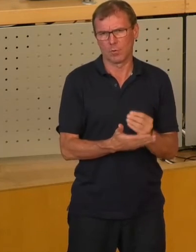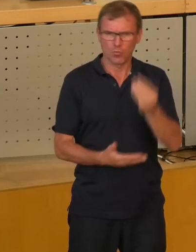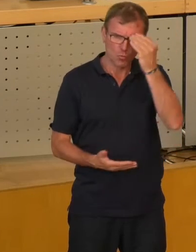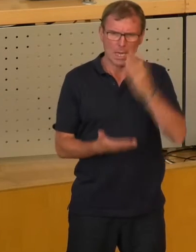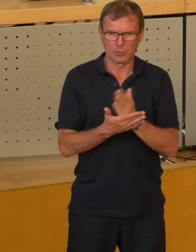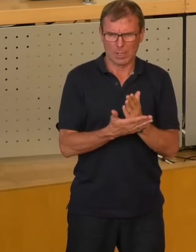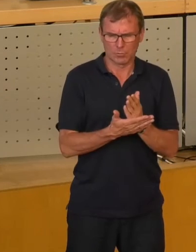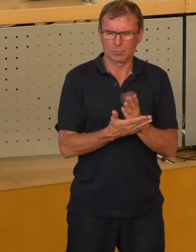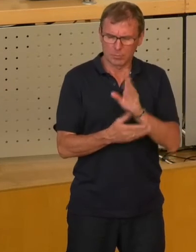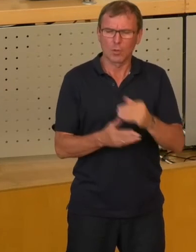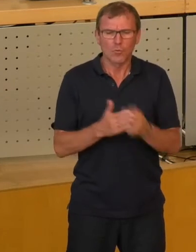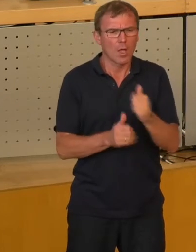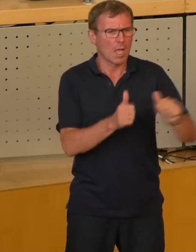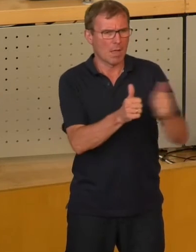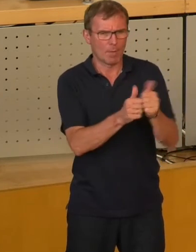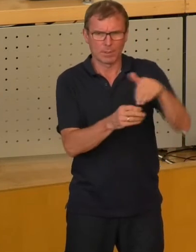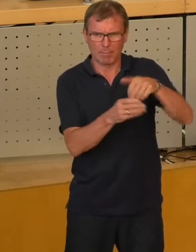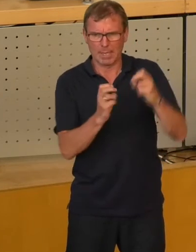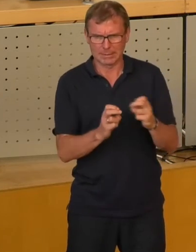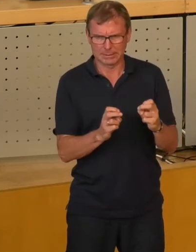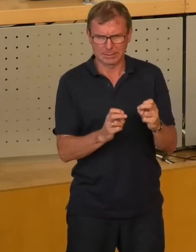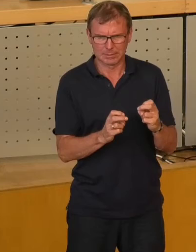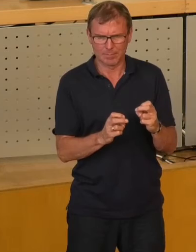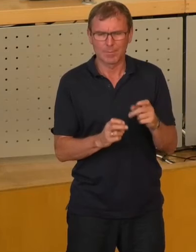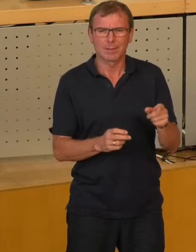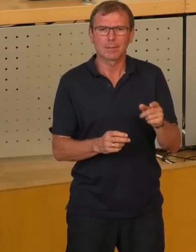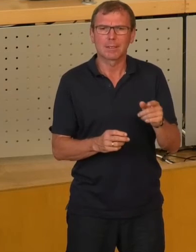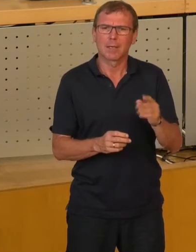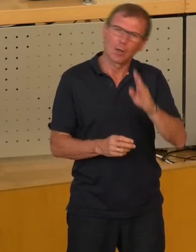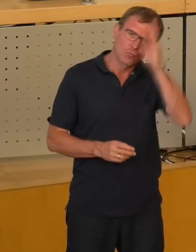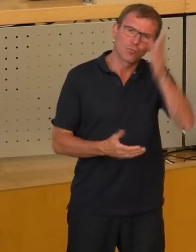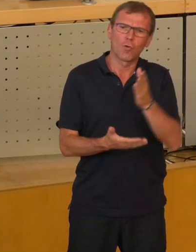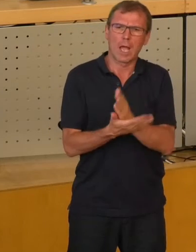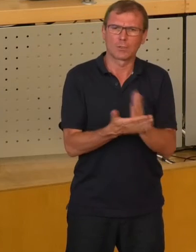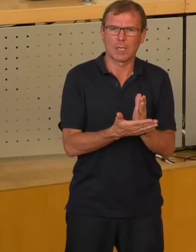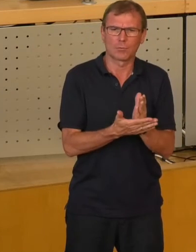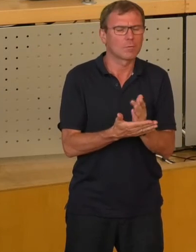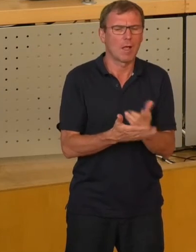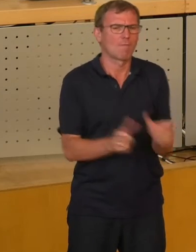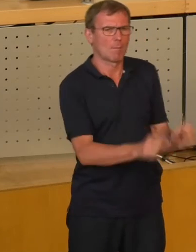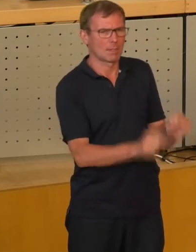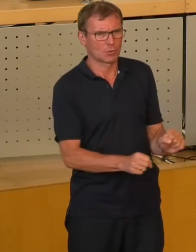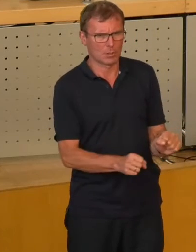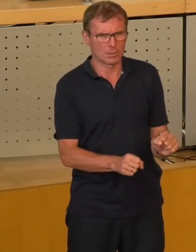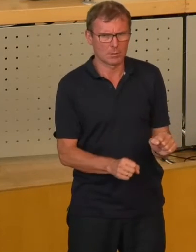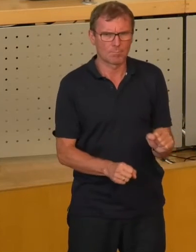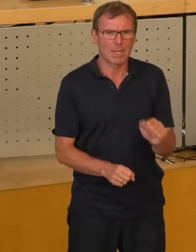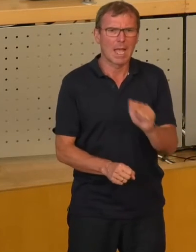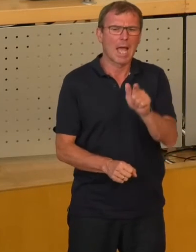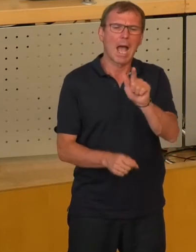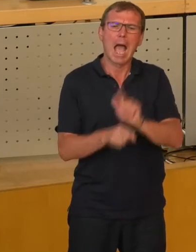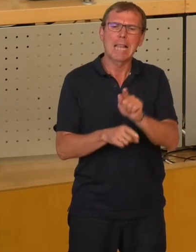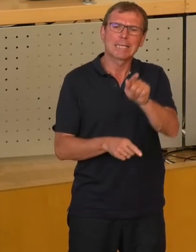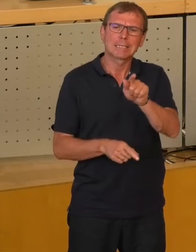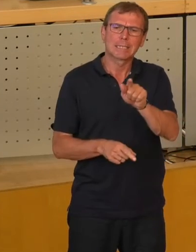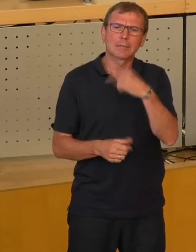wieder mit in diesem Unternehmen sitzen, die Willkürentscheidungen entsprechend verhindern werden. Wenn ich Herrn Lichte höre, was es